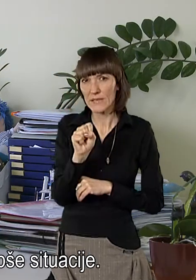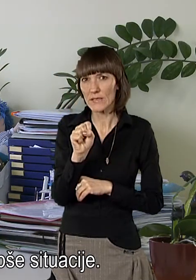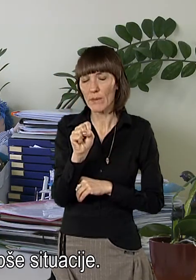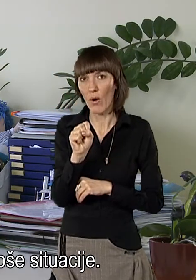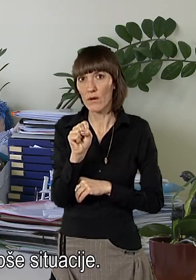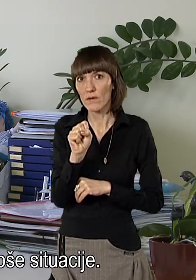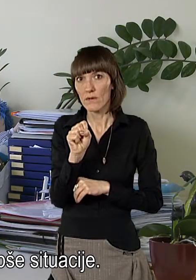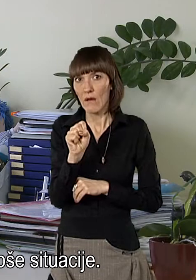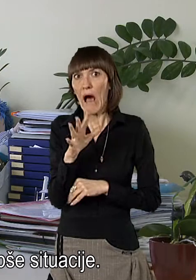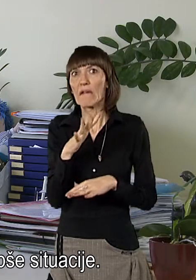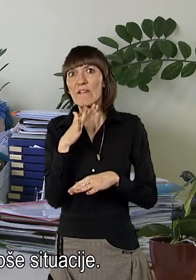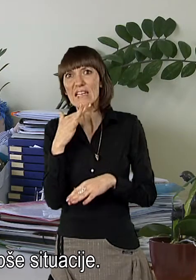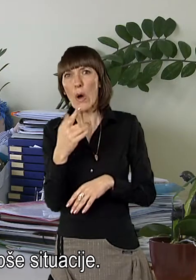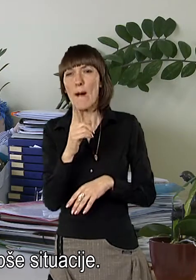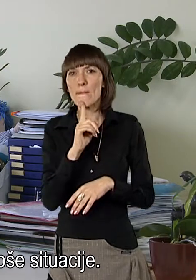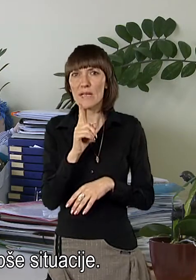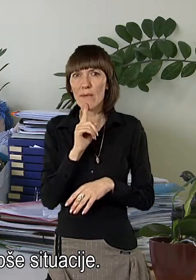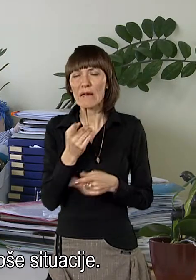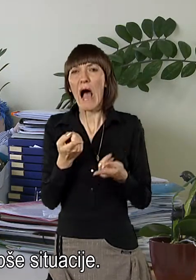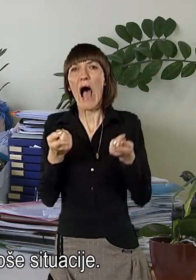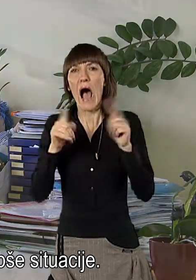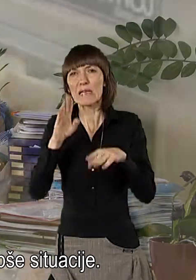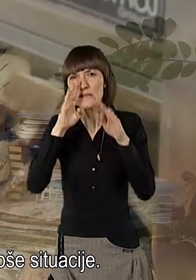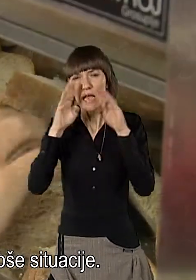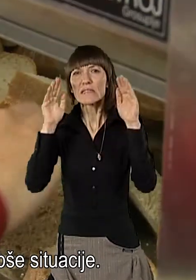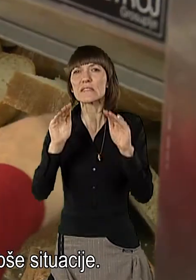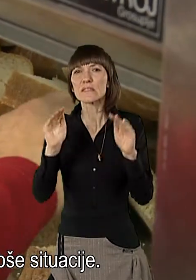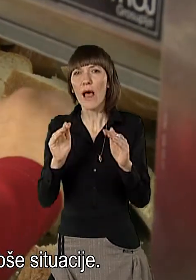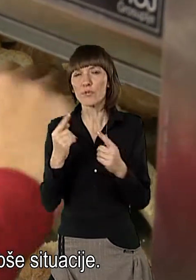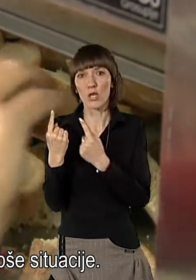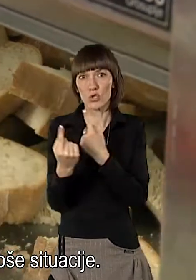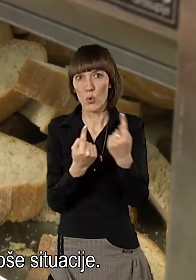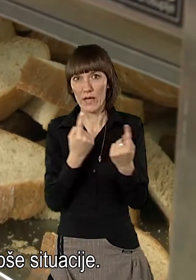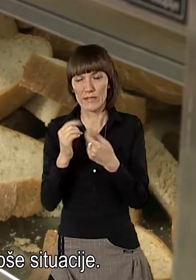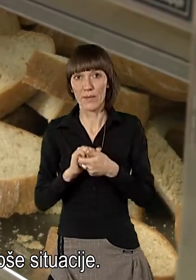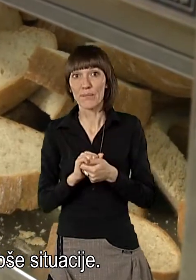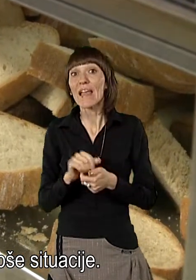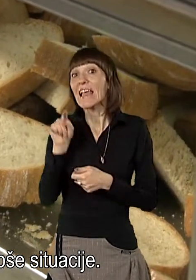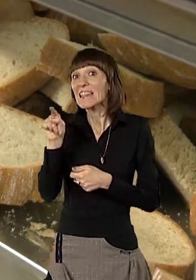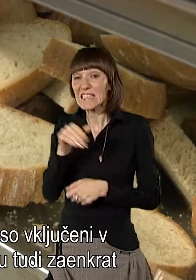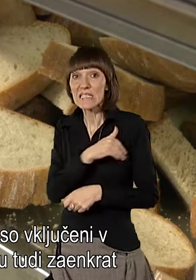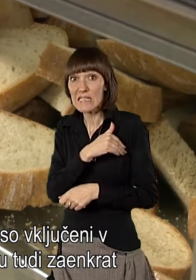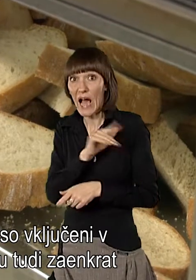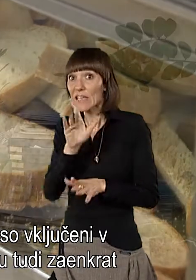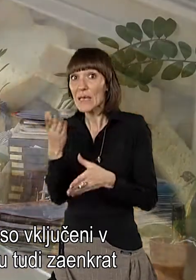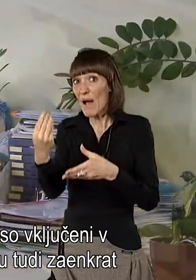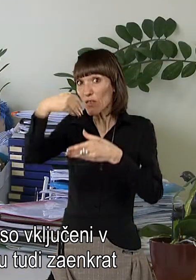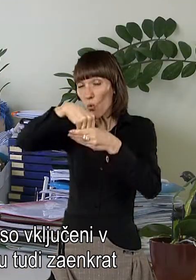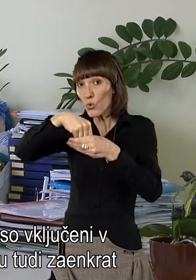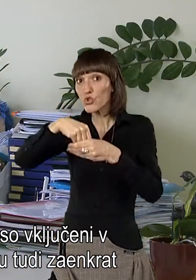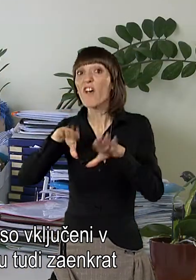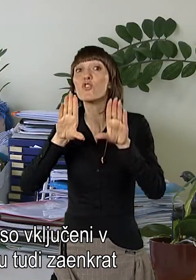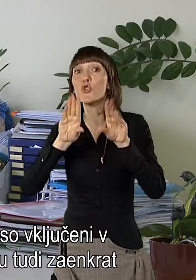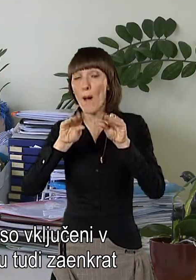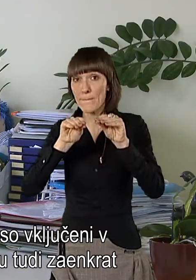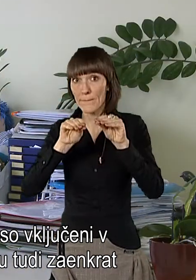velikih primankla oziroma slabše situacije. Tem, ko tisti dijaki, ki niso vključeni